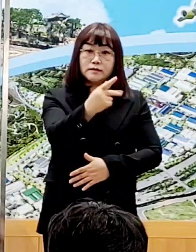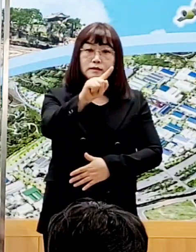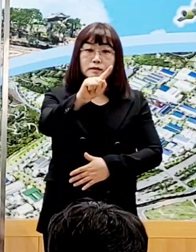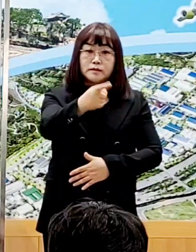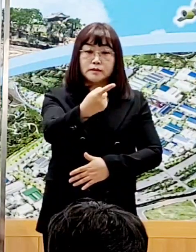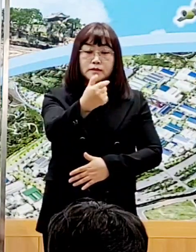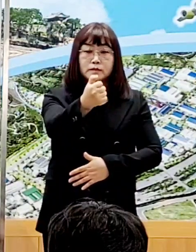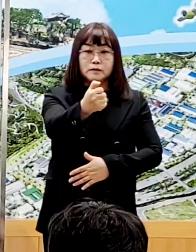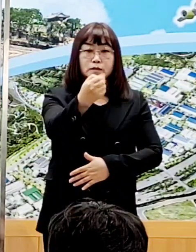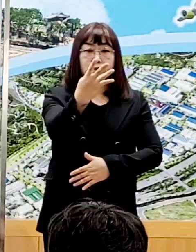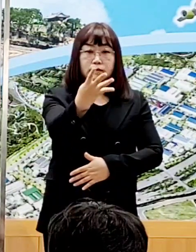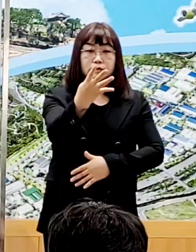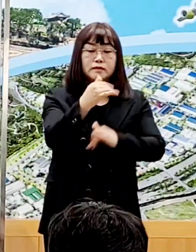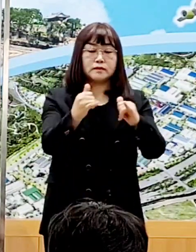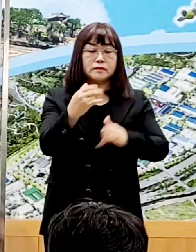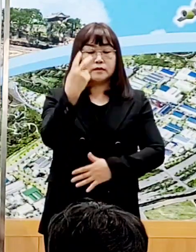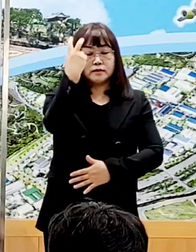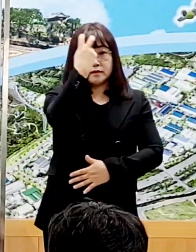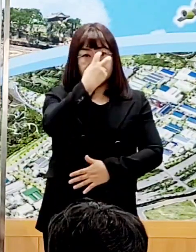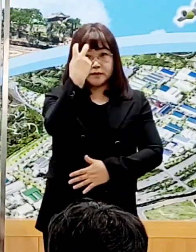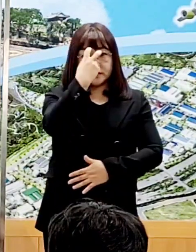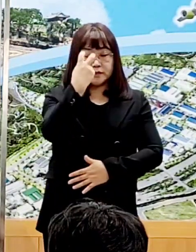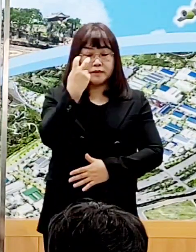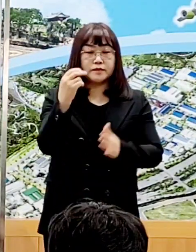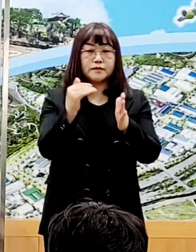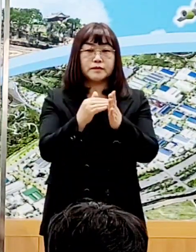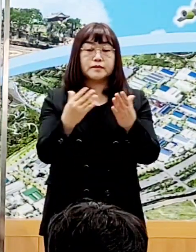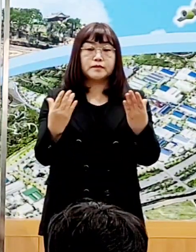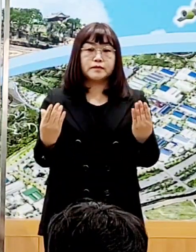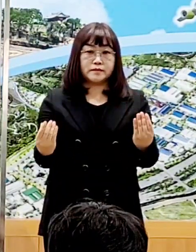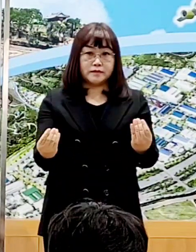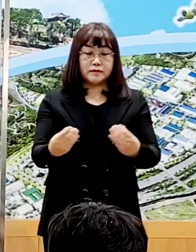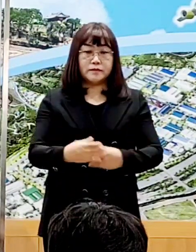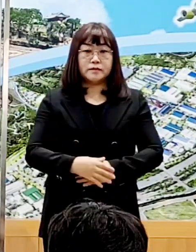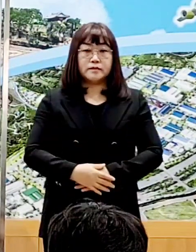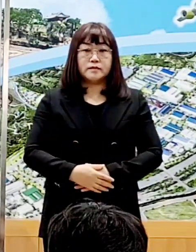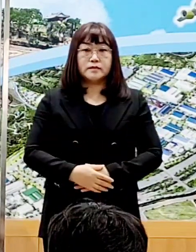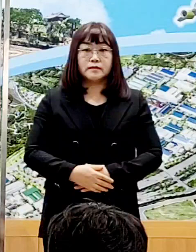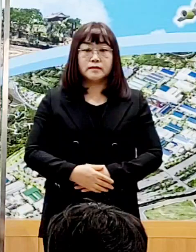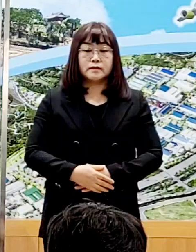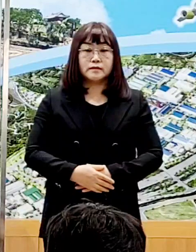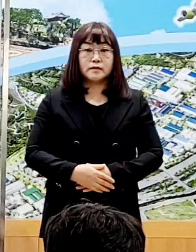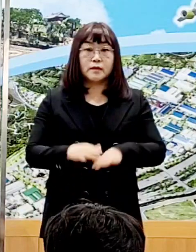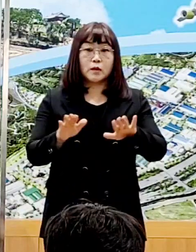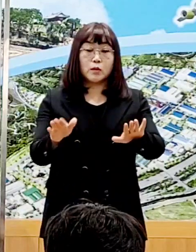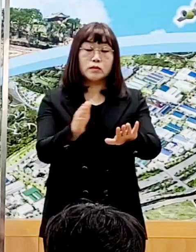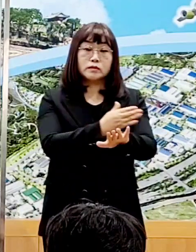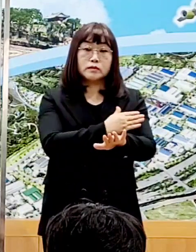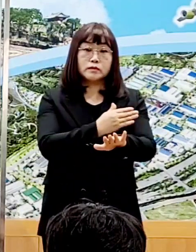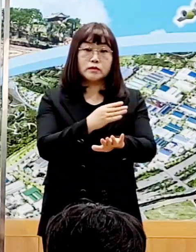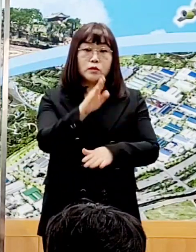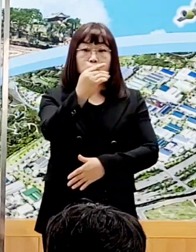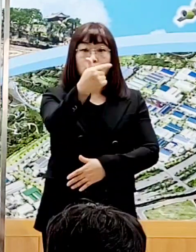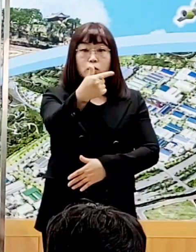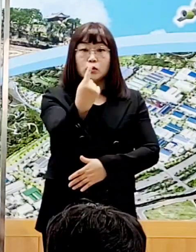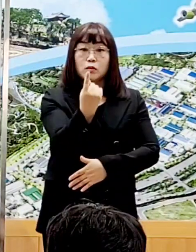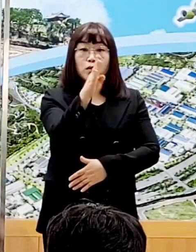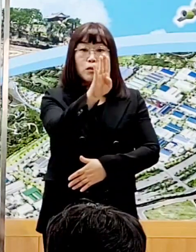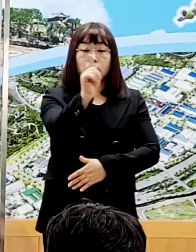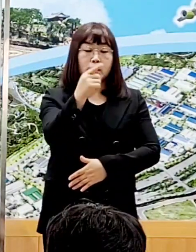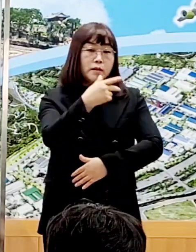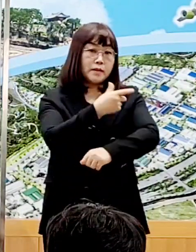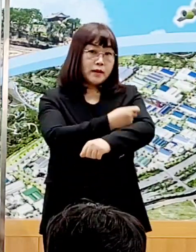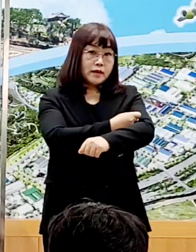,154명에 대하여 코로나19 검사를 실시하였습니다. 오늘부터 노바백스 백신